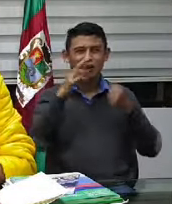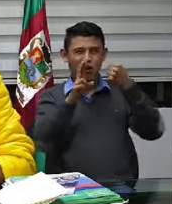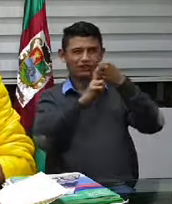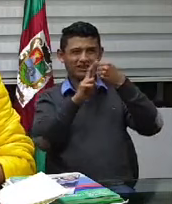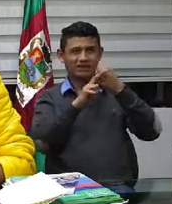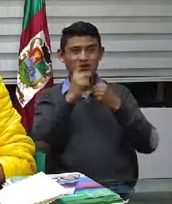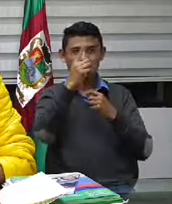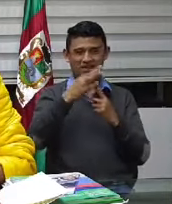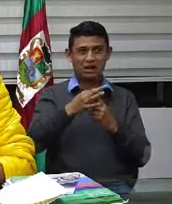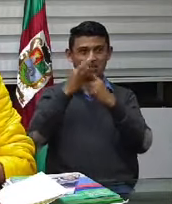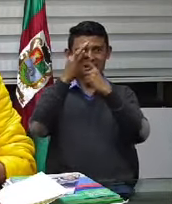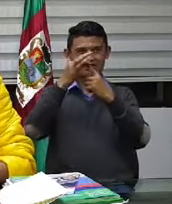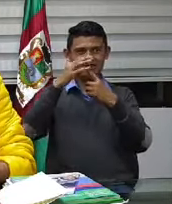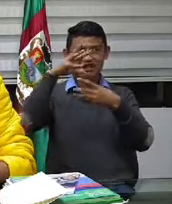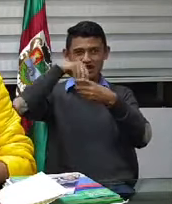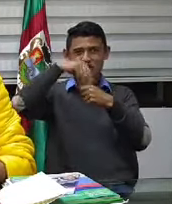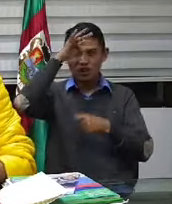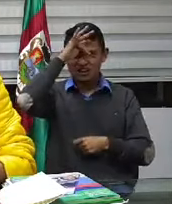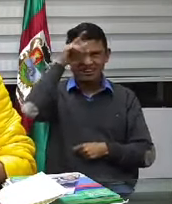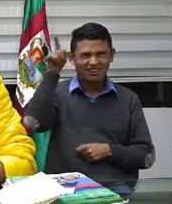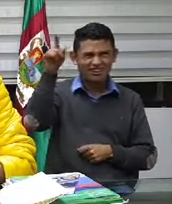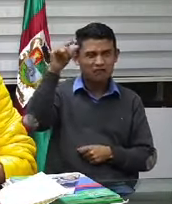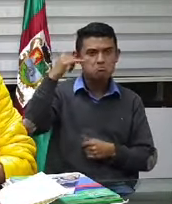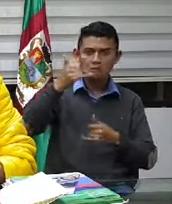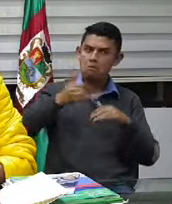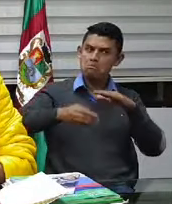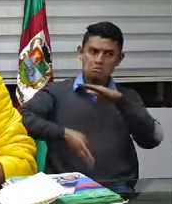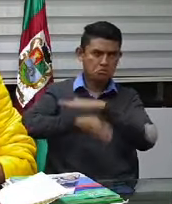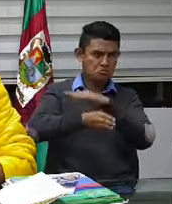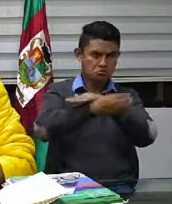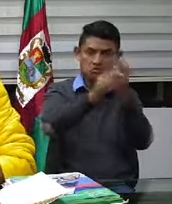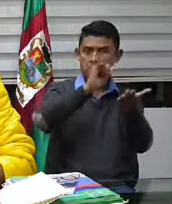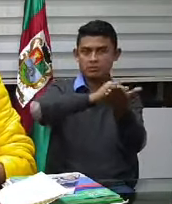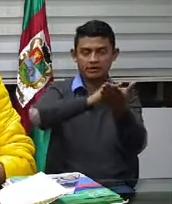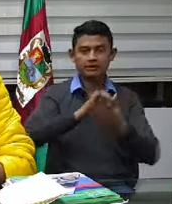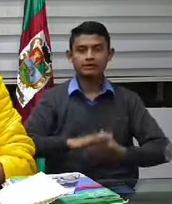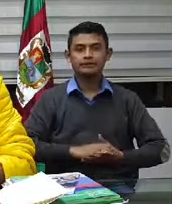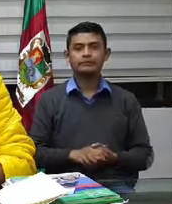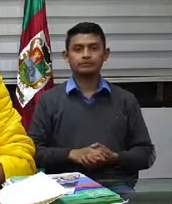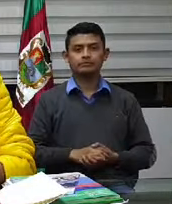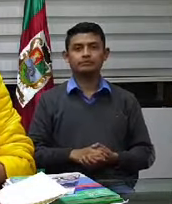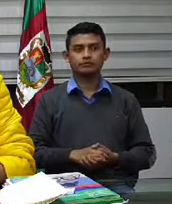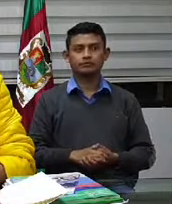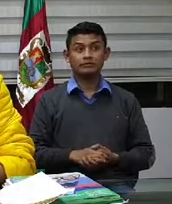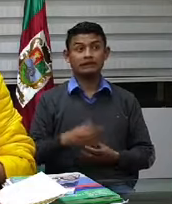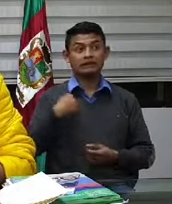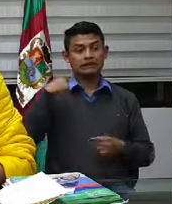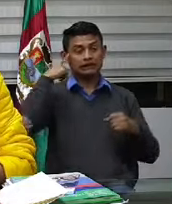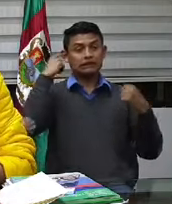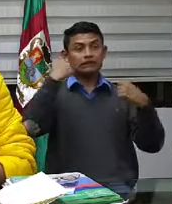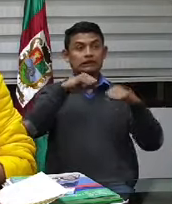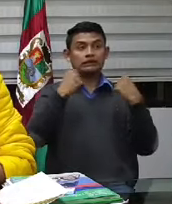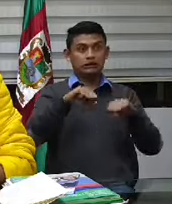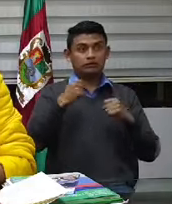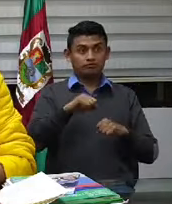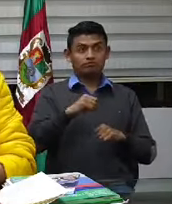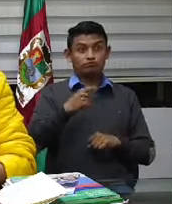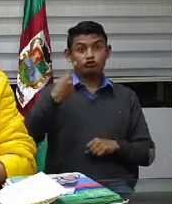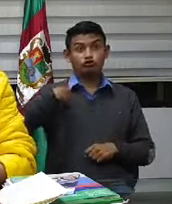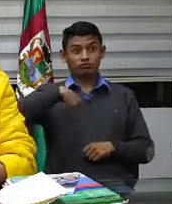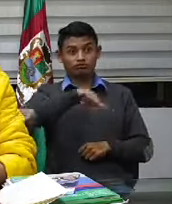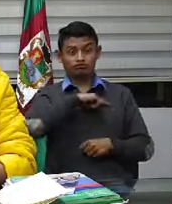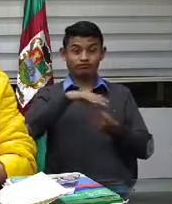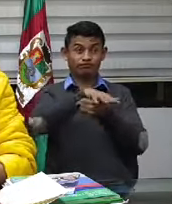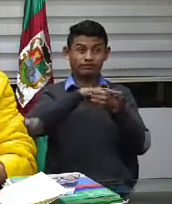decirles como siempre que al terminar casi siempre pues que pues que estamos preocupados por esto que ojalá pronto lleguemos al pico de la